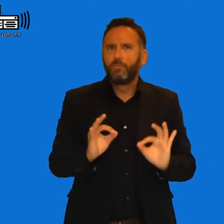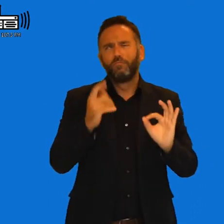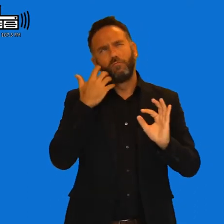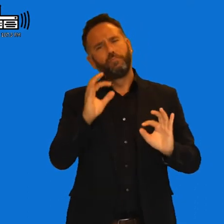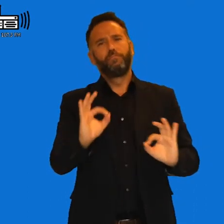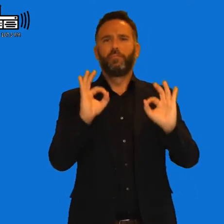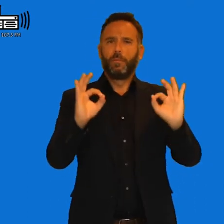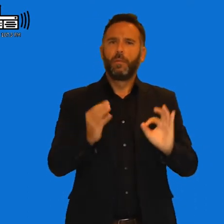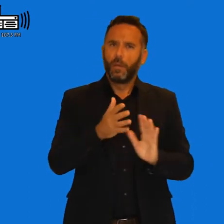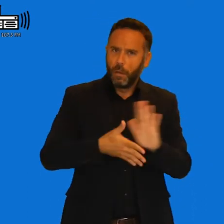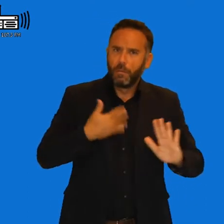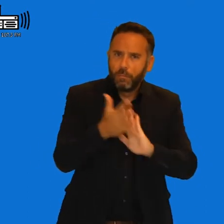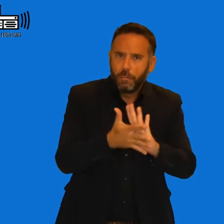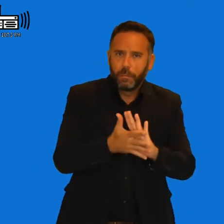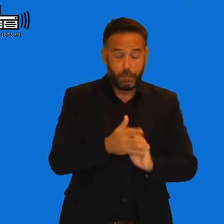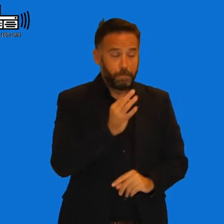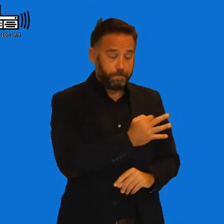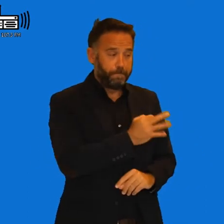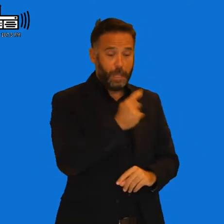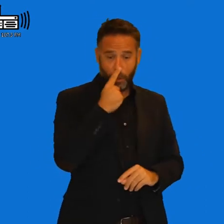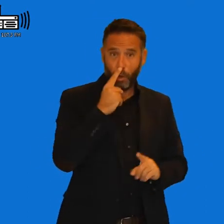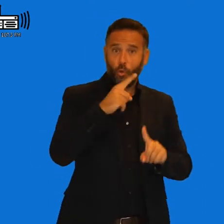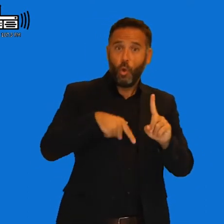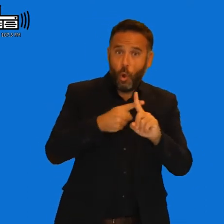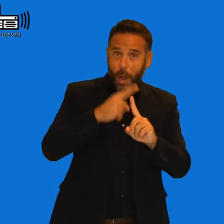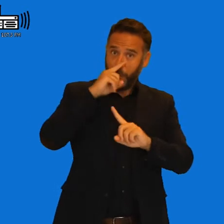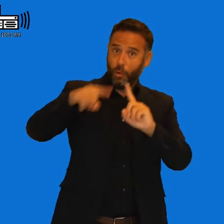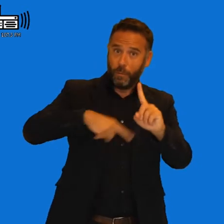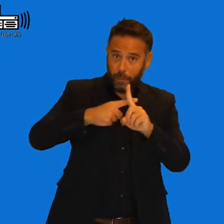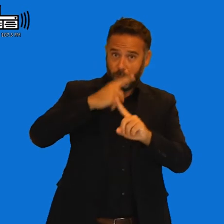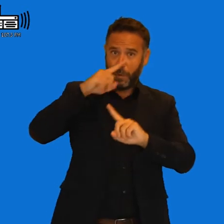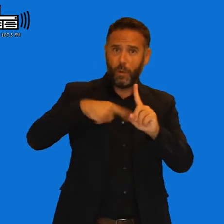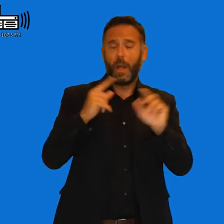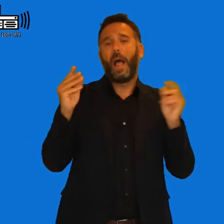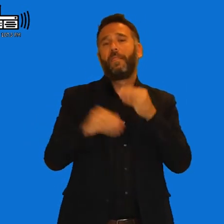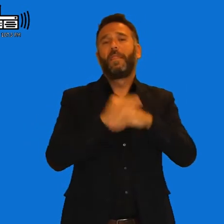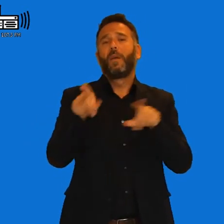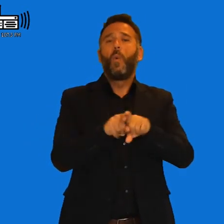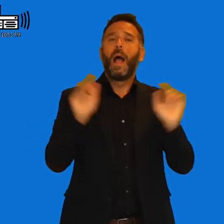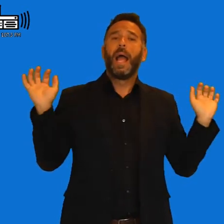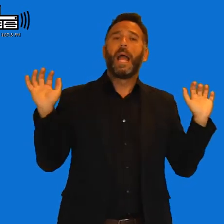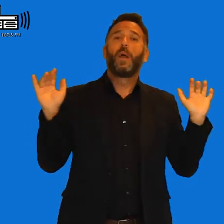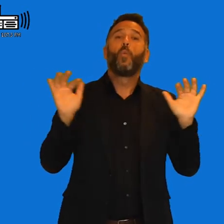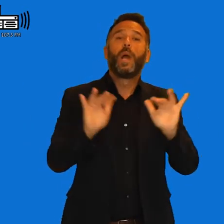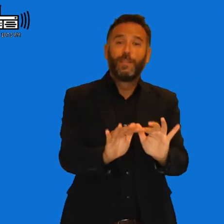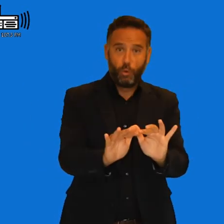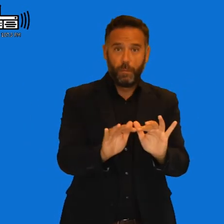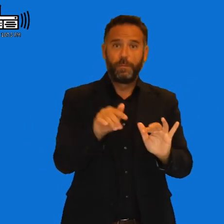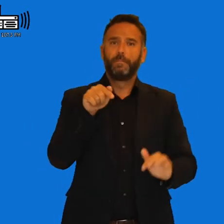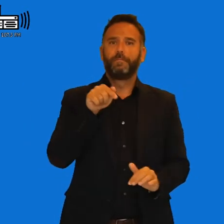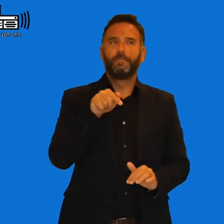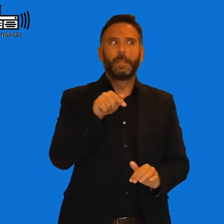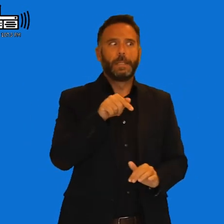Pues nosotros lo que todos los años hacemos también es un encuentro que eso ya te llevamos también bastantes años haciéndolo, no me